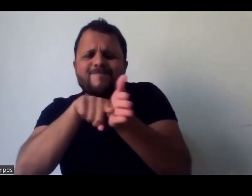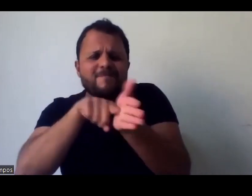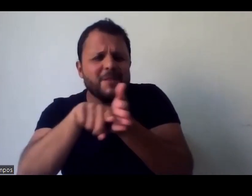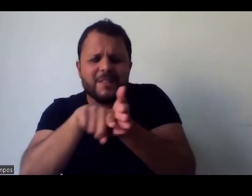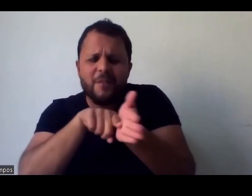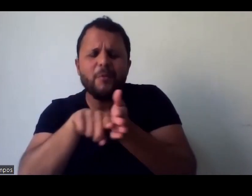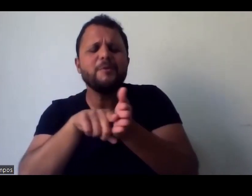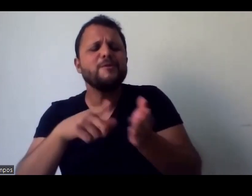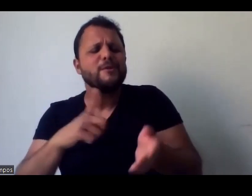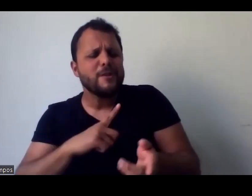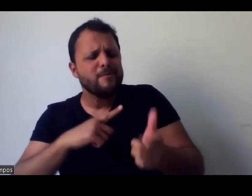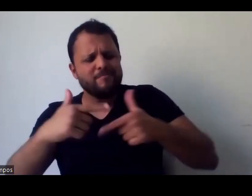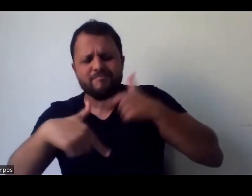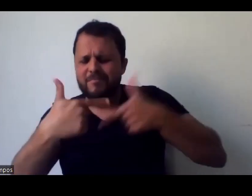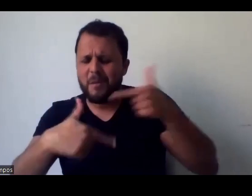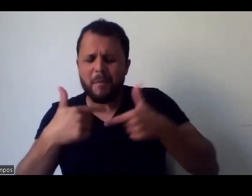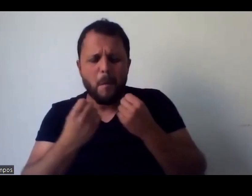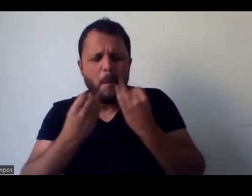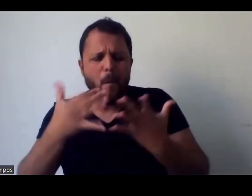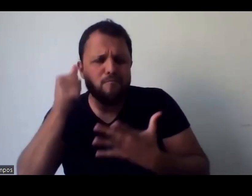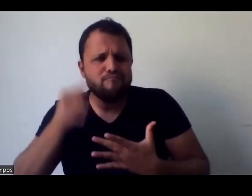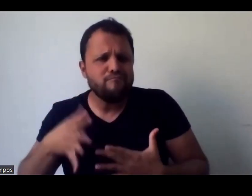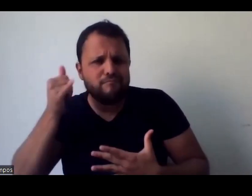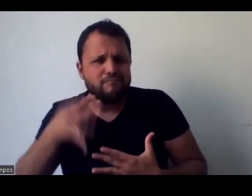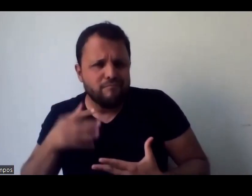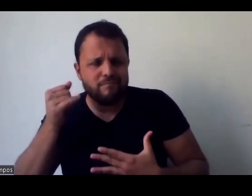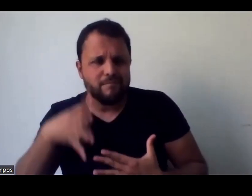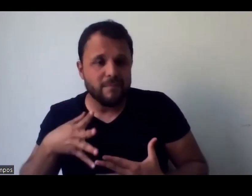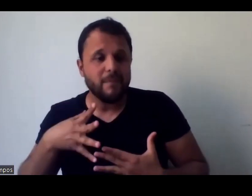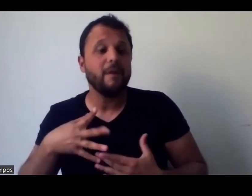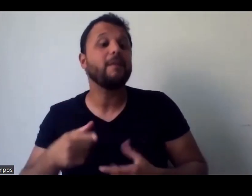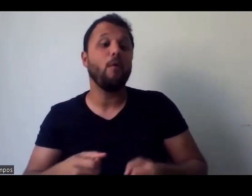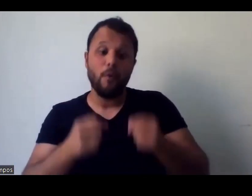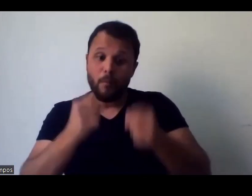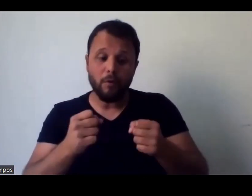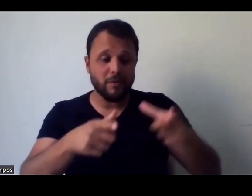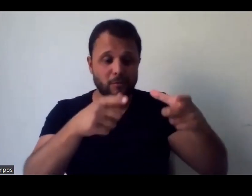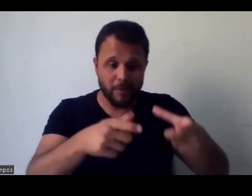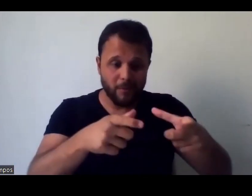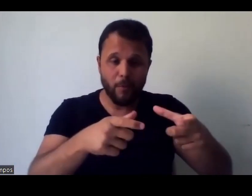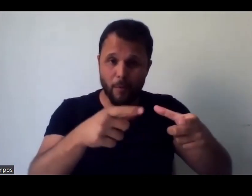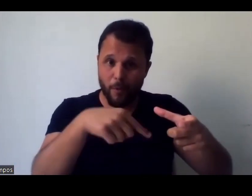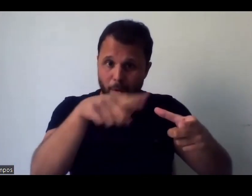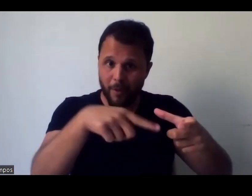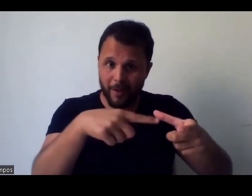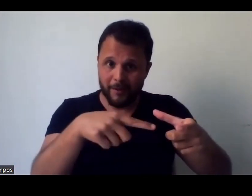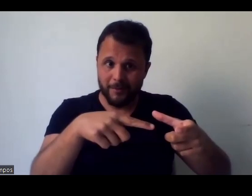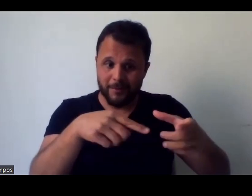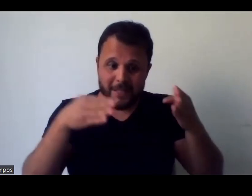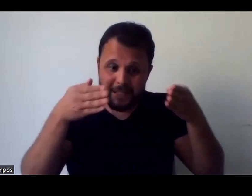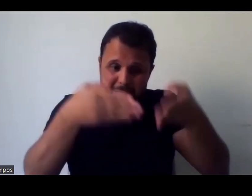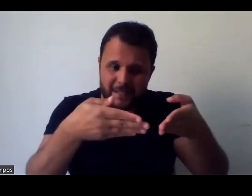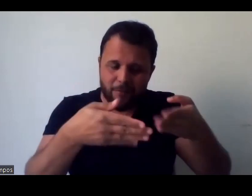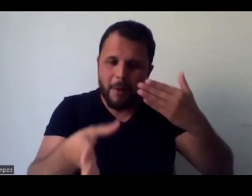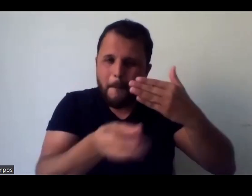conteúdo, né, então é um tipo de repositório que poderia ser alimentado a várias mãos. Um outro exemplo que eu dou, que